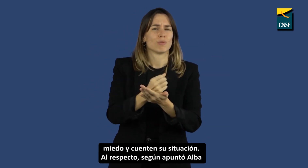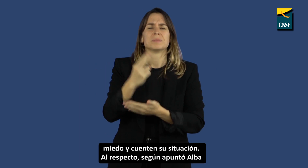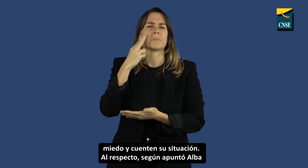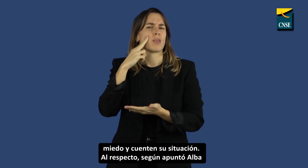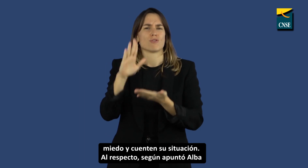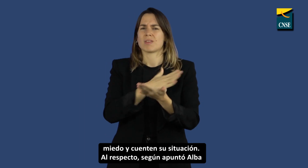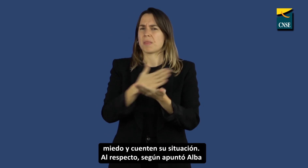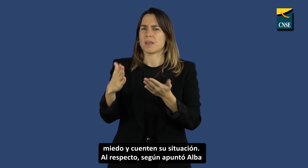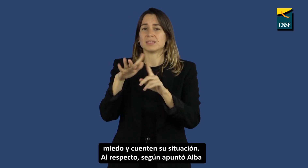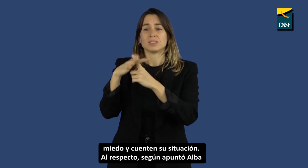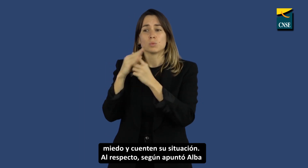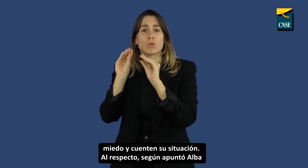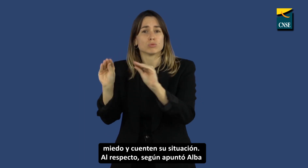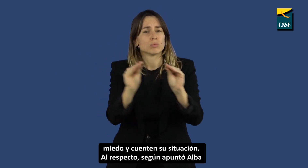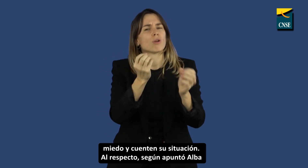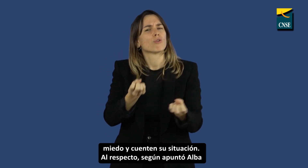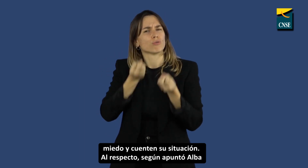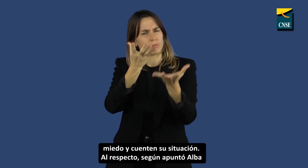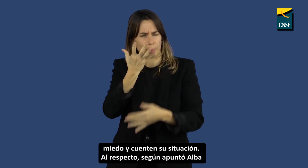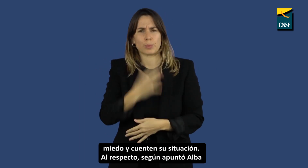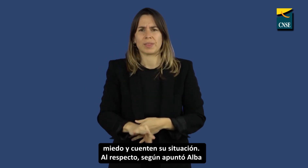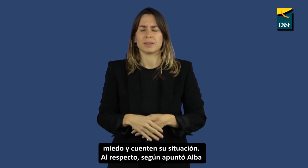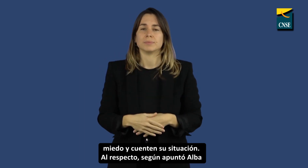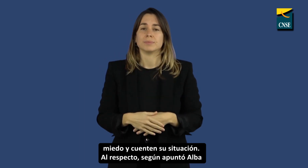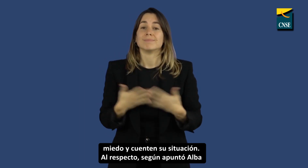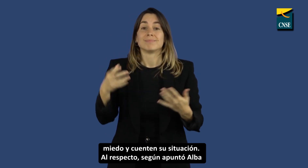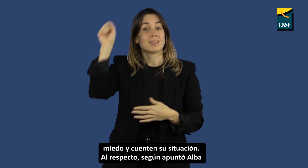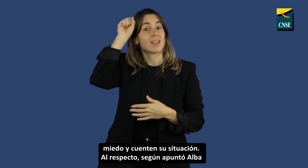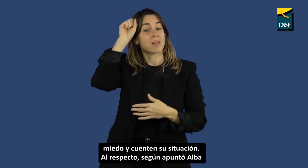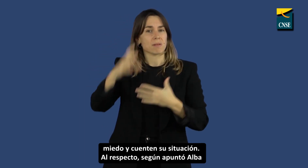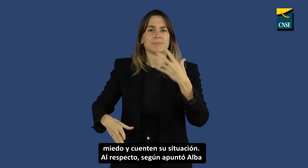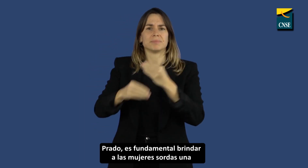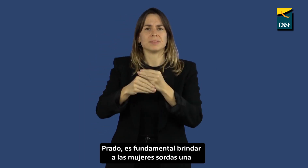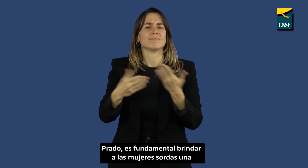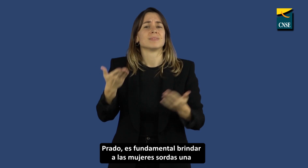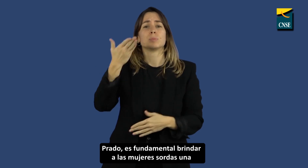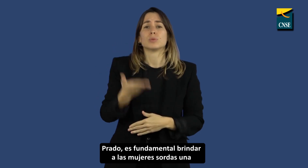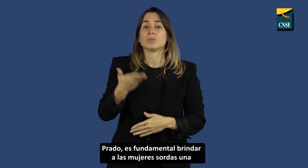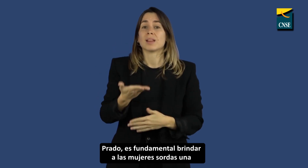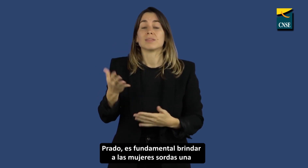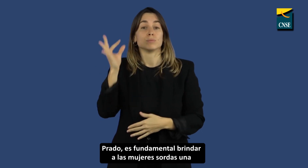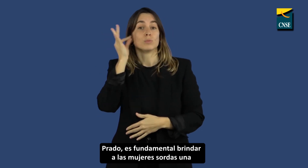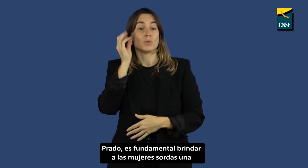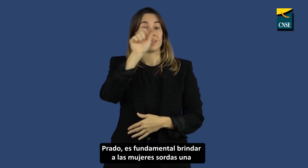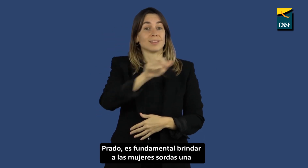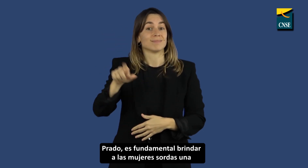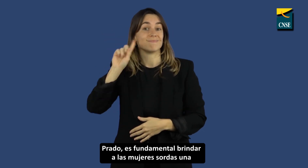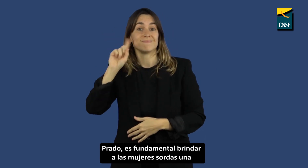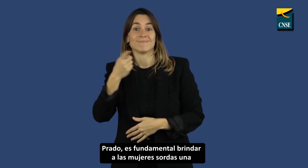tengan miedo y cuenten su situación. Al respecto, según apuntó Alba Prado, es